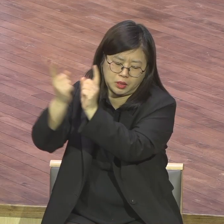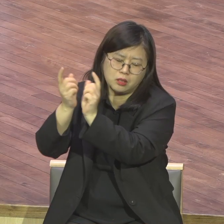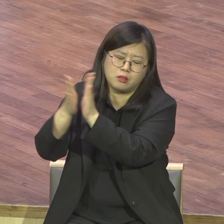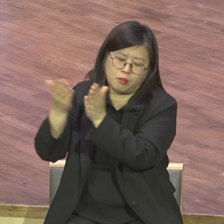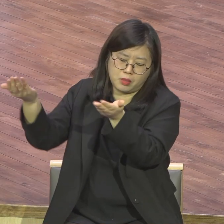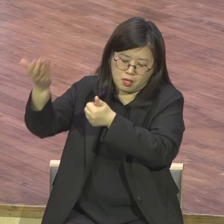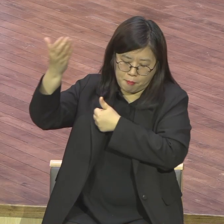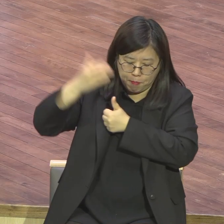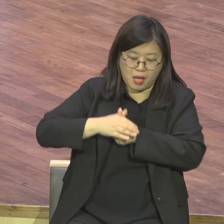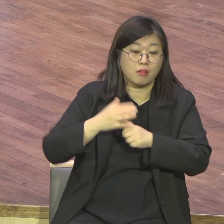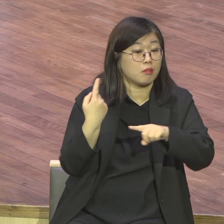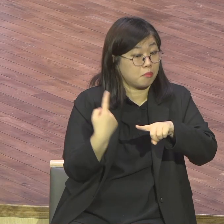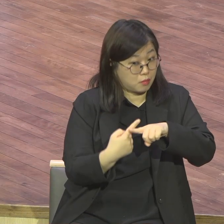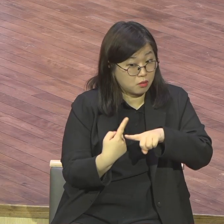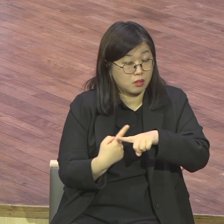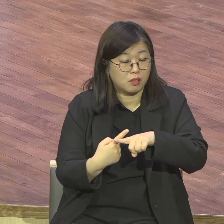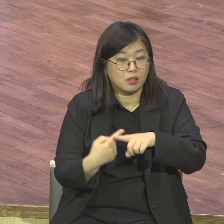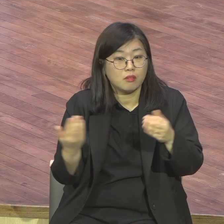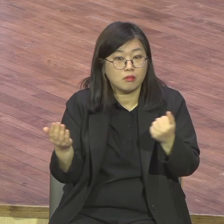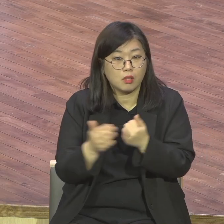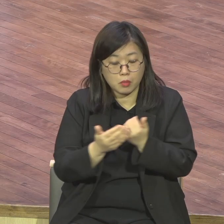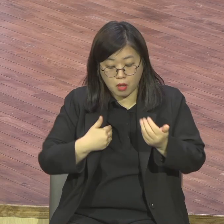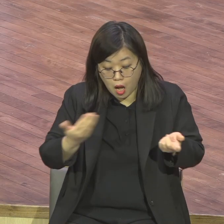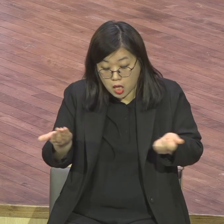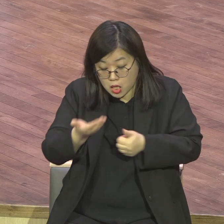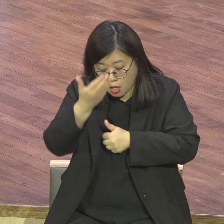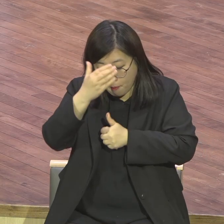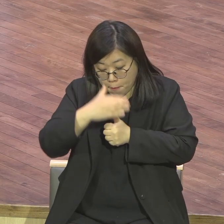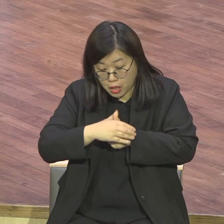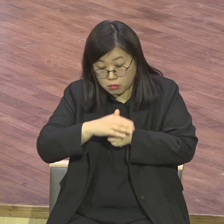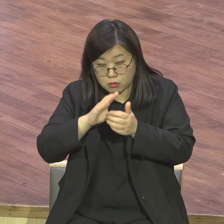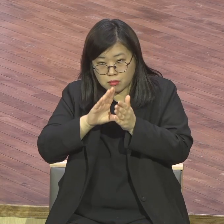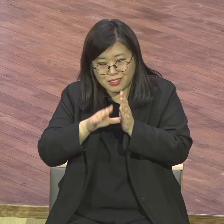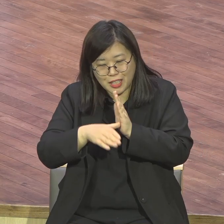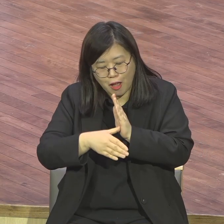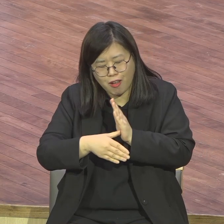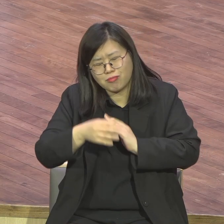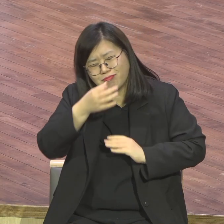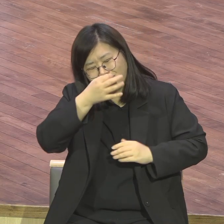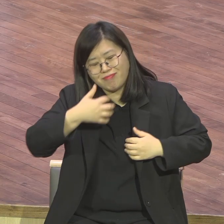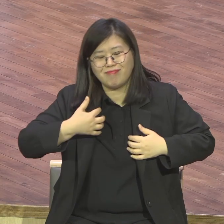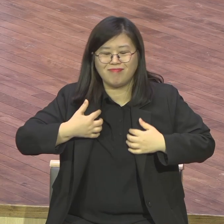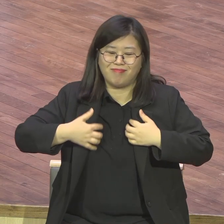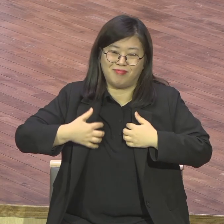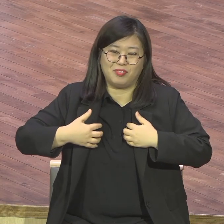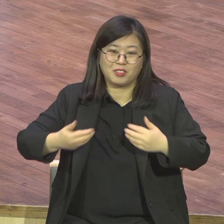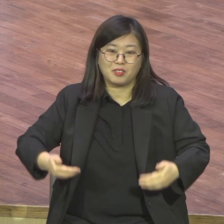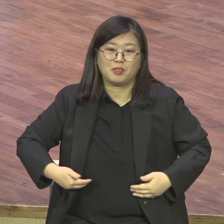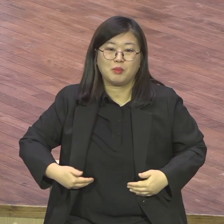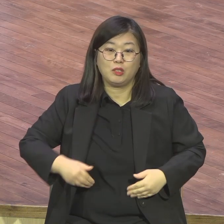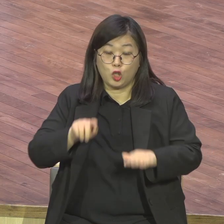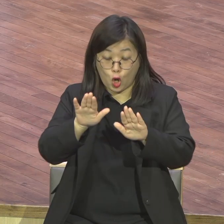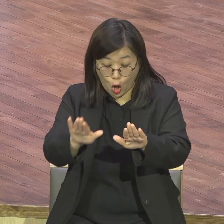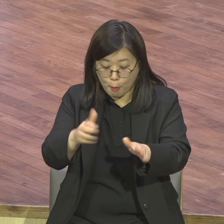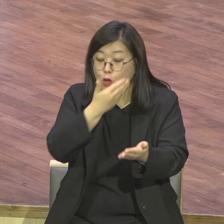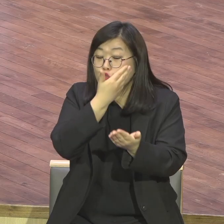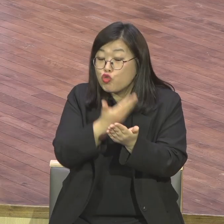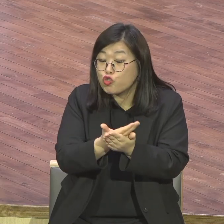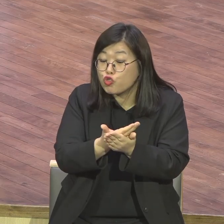중직자. 이 중직자 말은. 이 중자가 뭔 중자냐. 무거울 중자잖아요. 직분이. 직분이